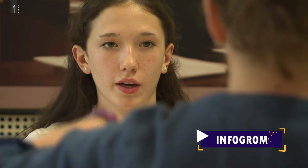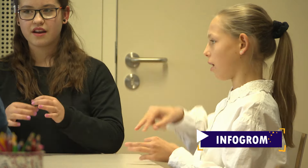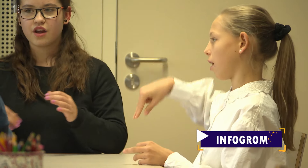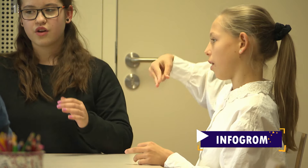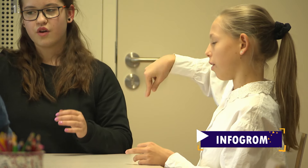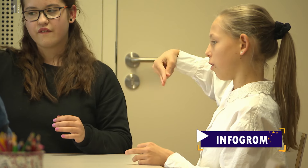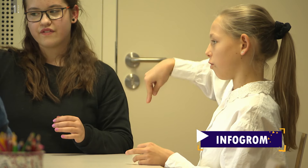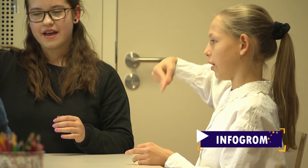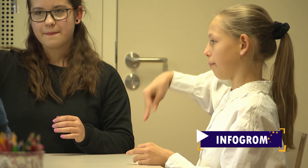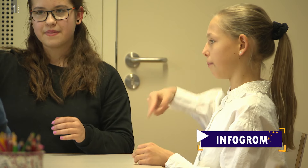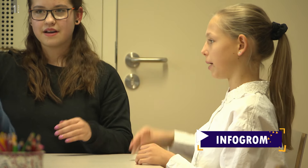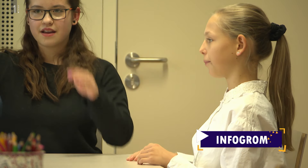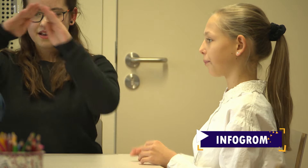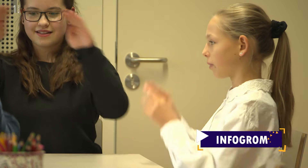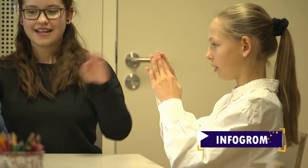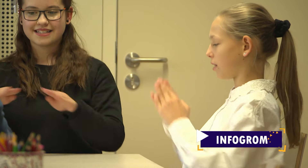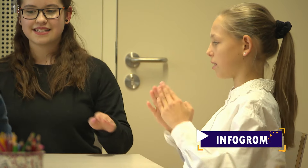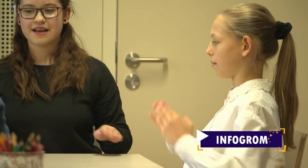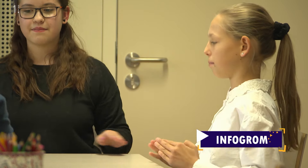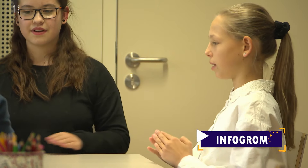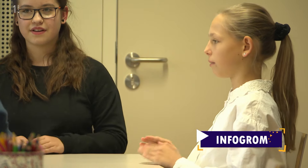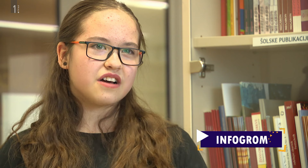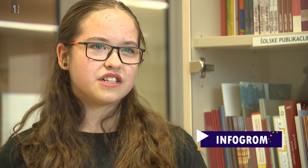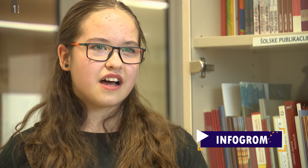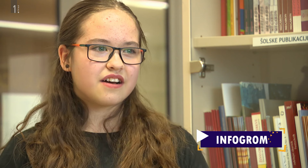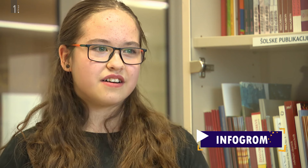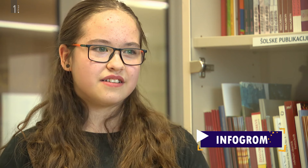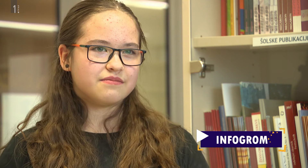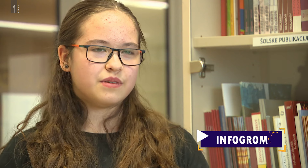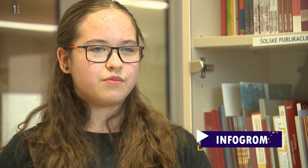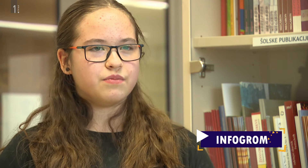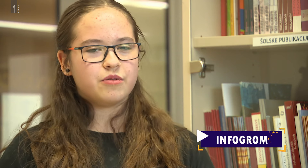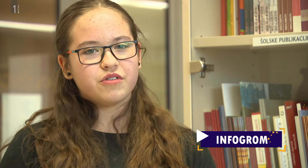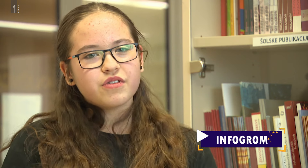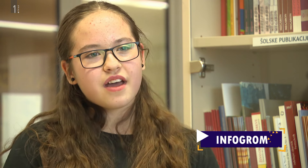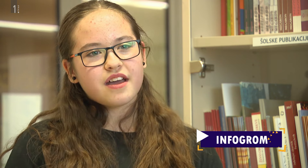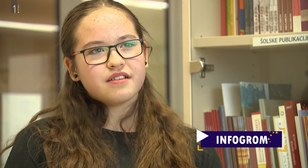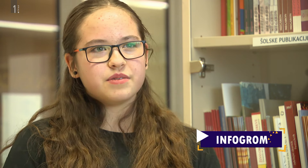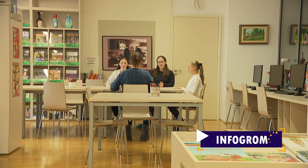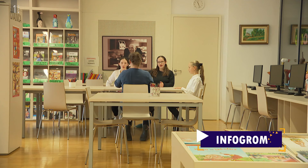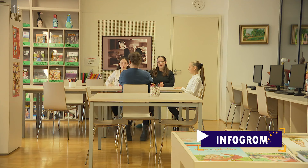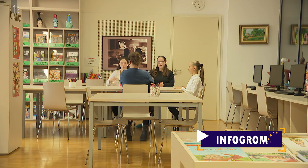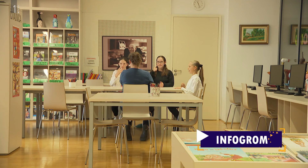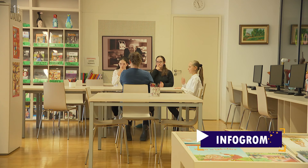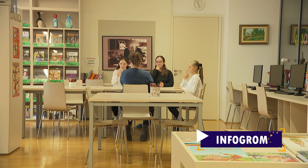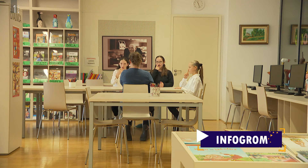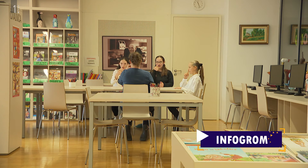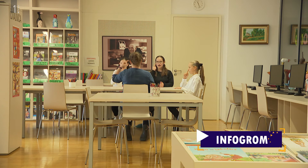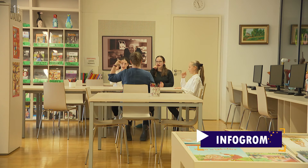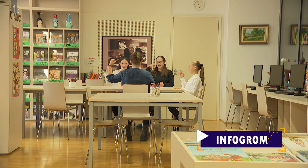Prav mi bo prišlo, če bom na primer kdaj spoznala tako srečila kakšnega, bi bil gluh in da bi se lahko z njim sporozumeli. Hvala.